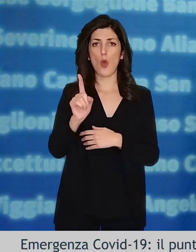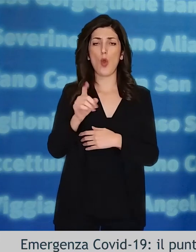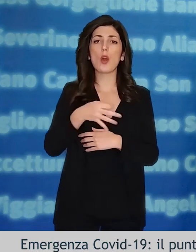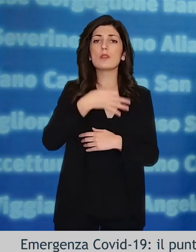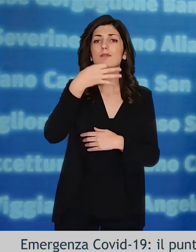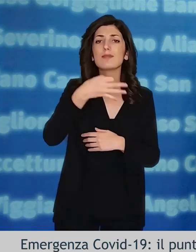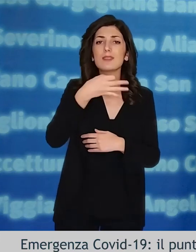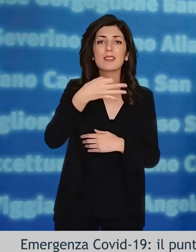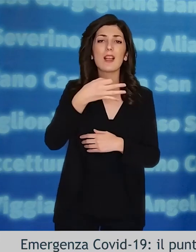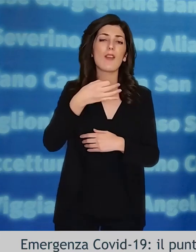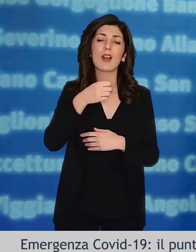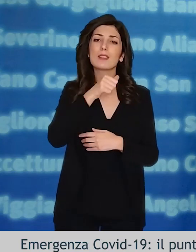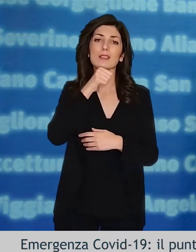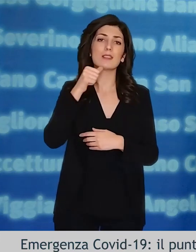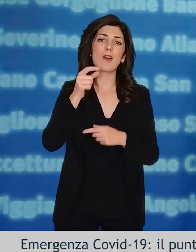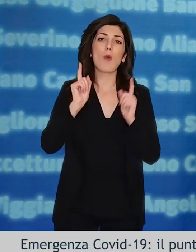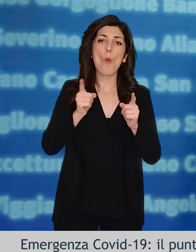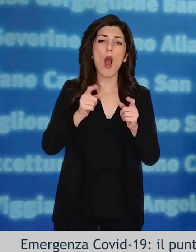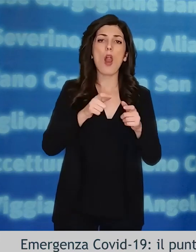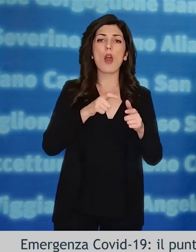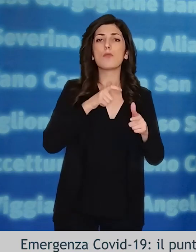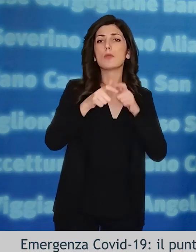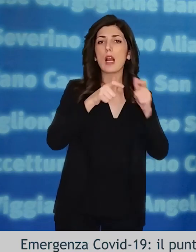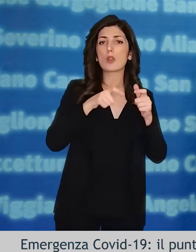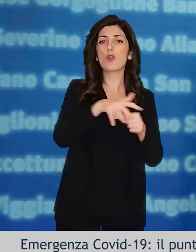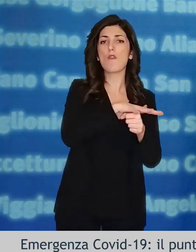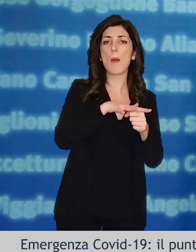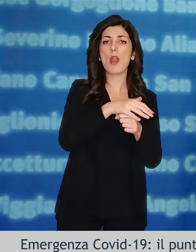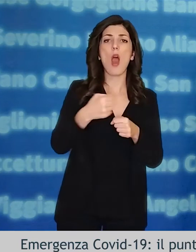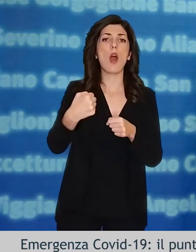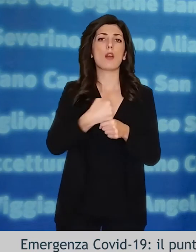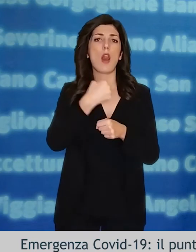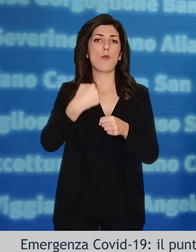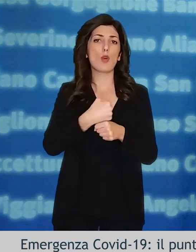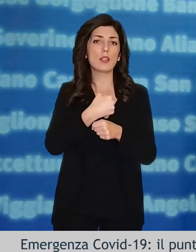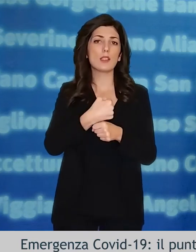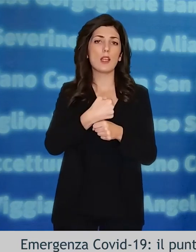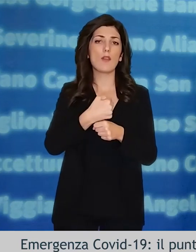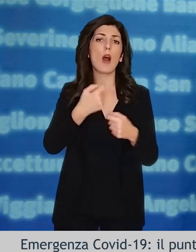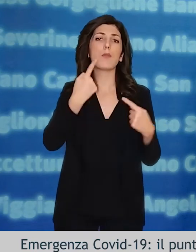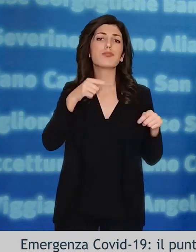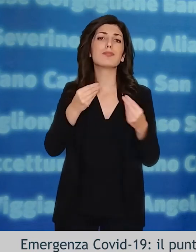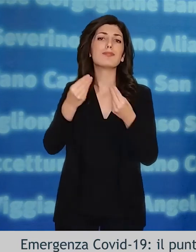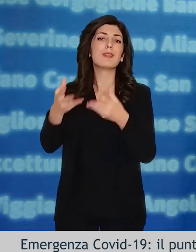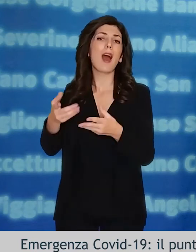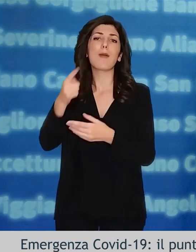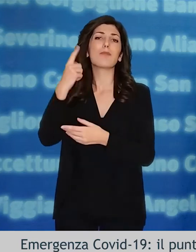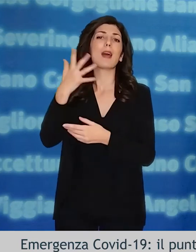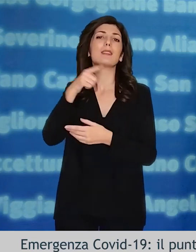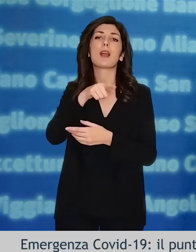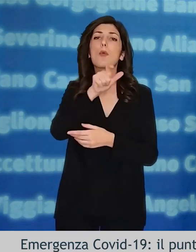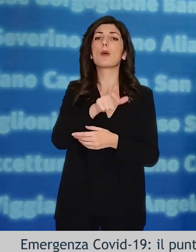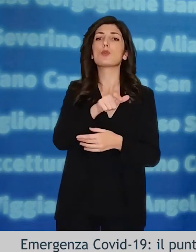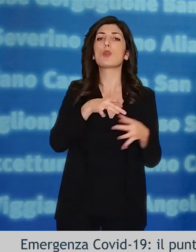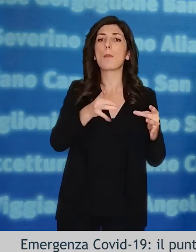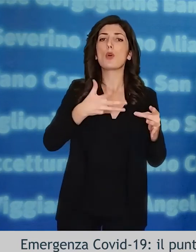ciascuno di noi, ma nel mantenere nel limite del possibile sempre le stesse relazioni familiari o lavorative, in modo che